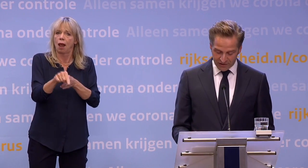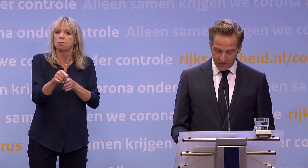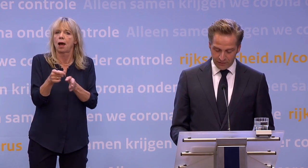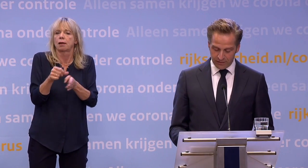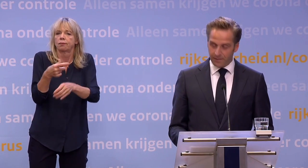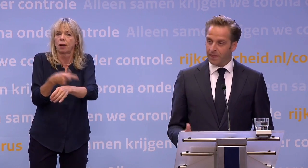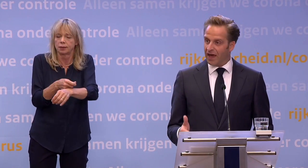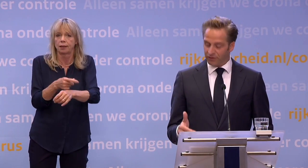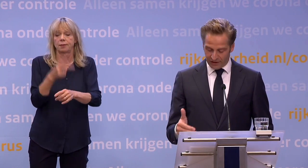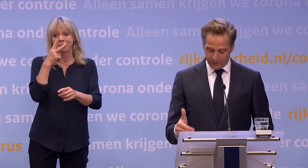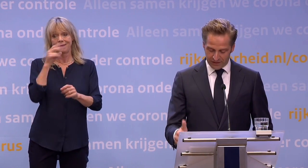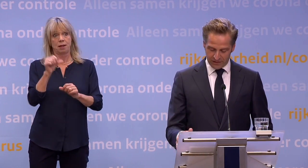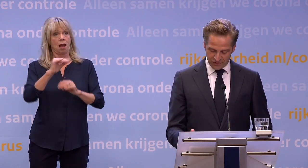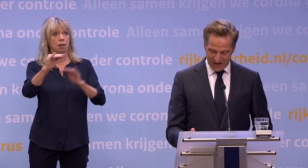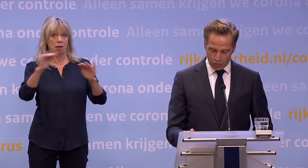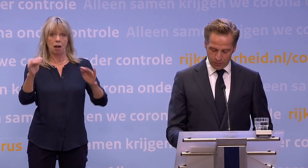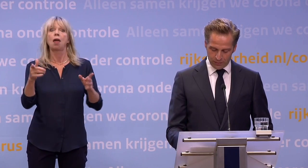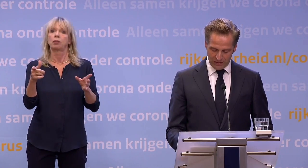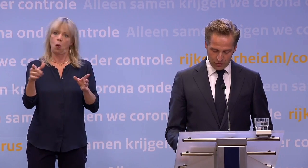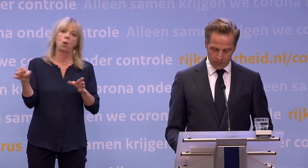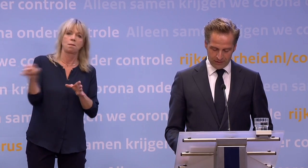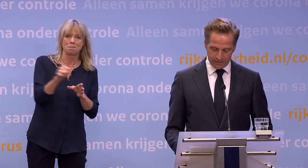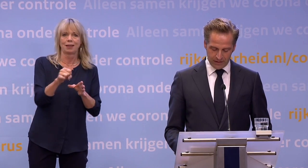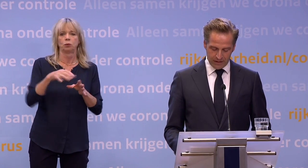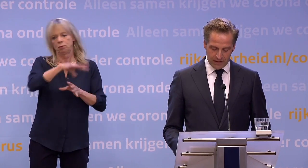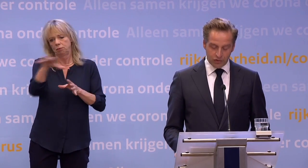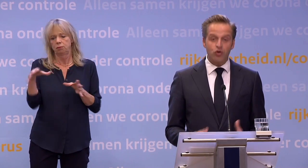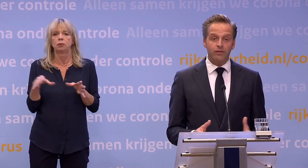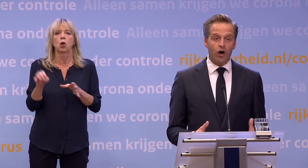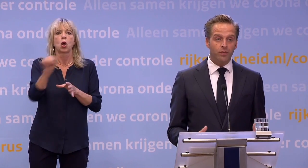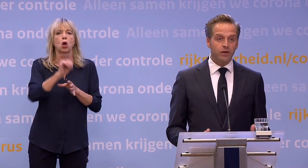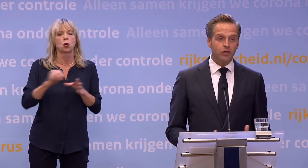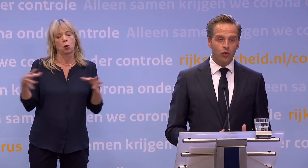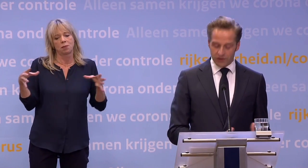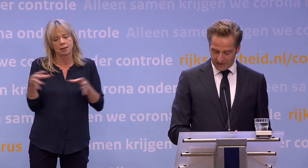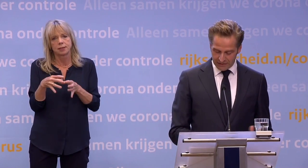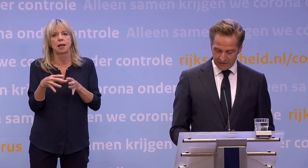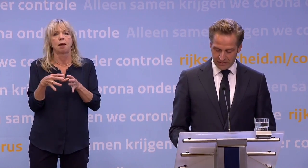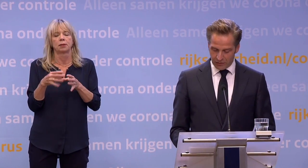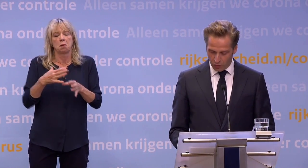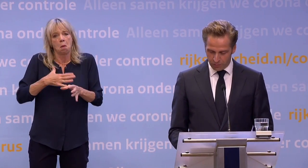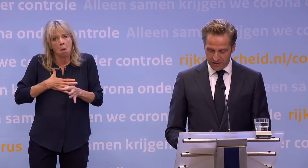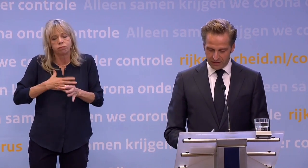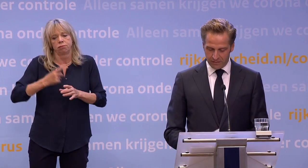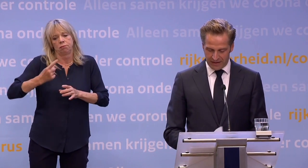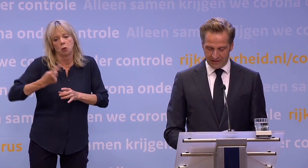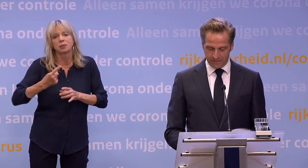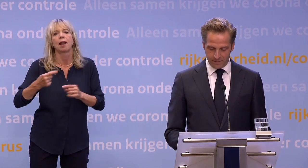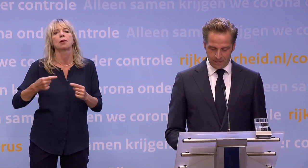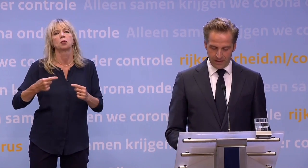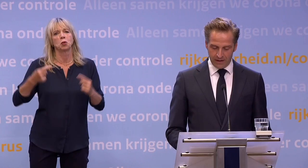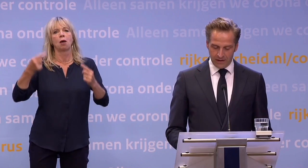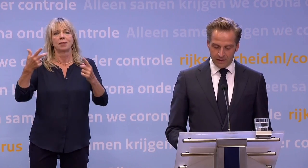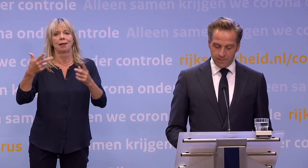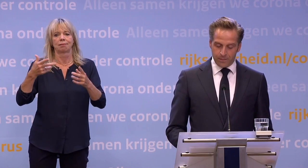initiatief aansluiten... ...en we trekken verder samen op in Europa. Zo kunnen we hopelijk nog sneller nog meer bereiken.